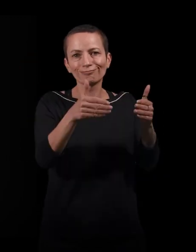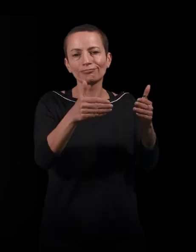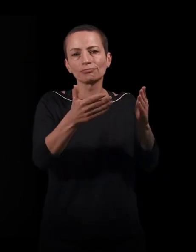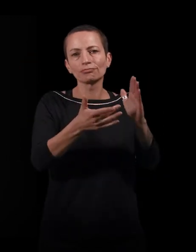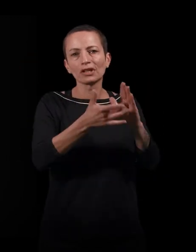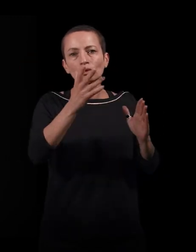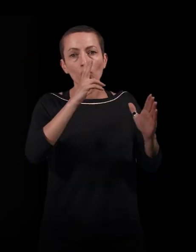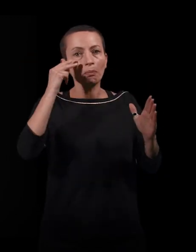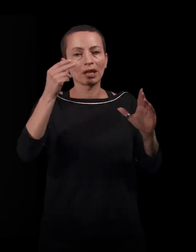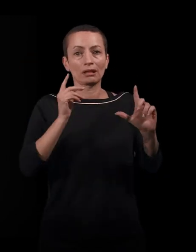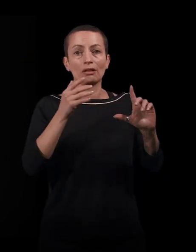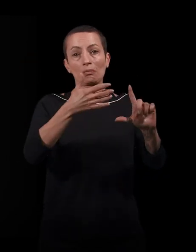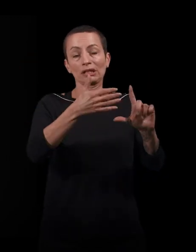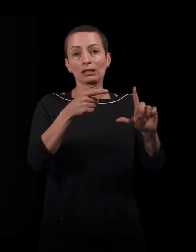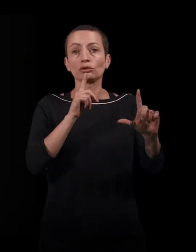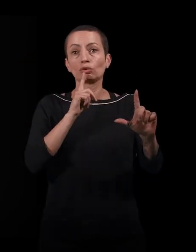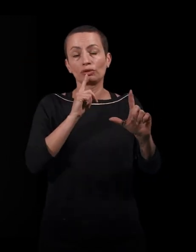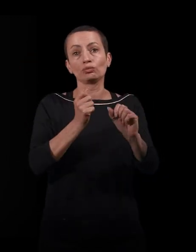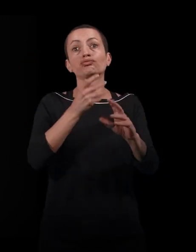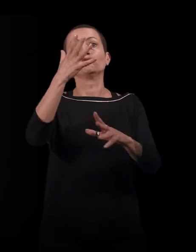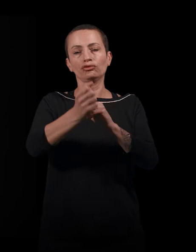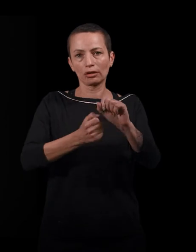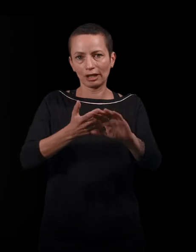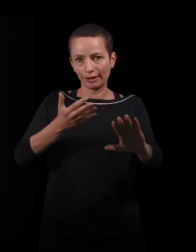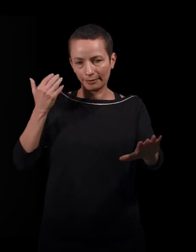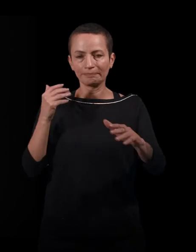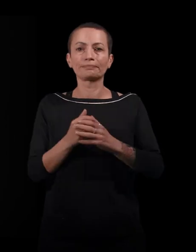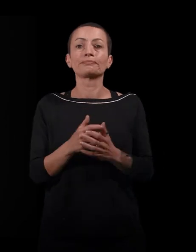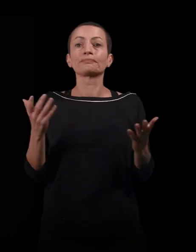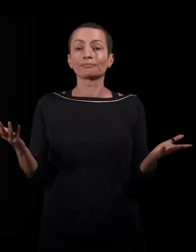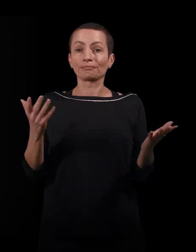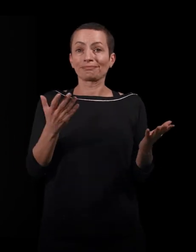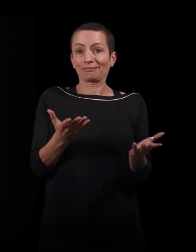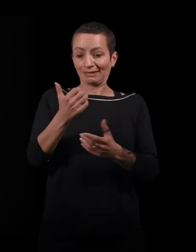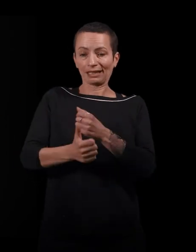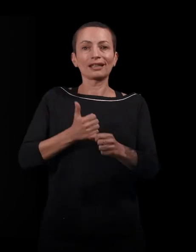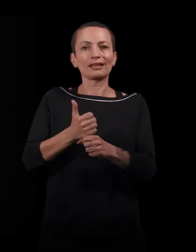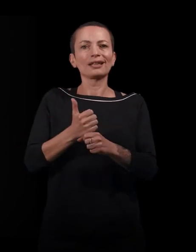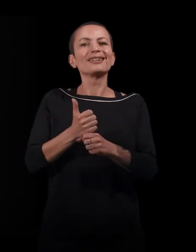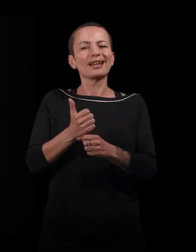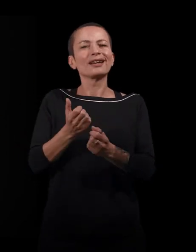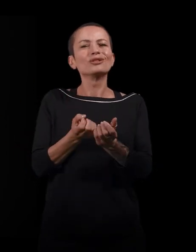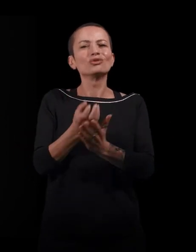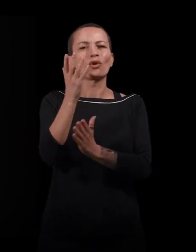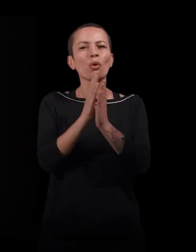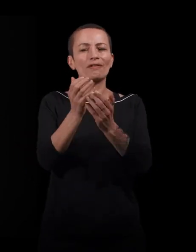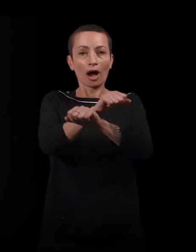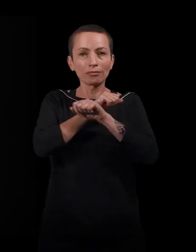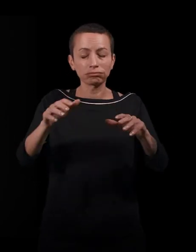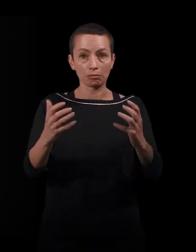humaines en Méditerranée depuis maintenant de nombreuses années. Cette année, la rentrée littéraire a particulièrement été marquée